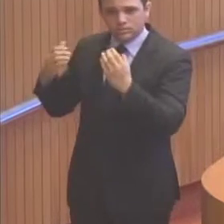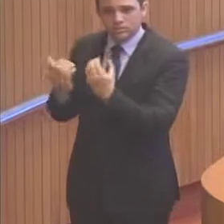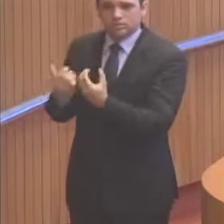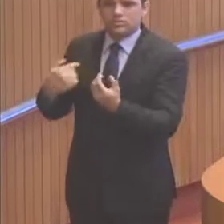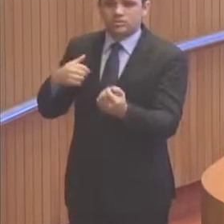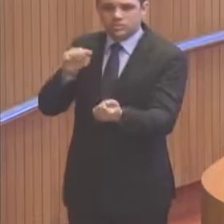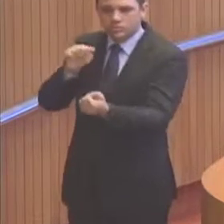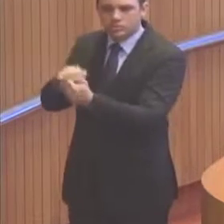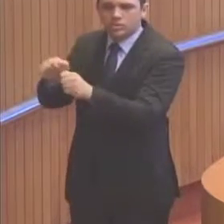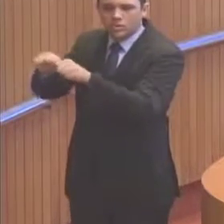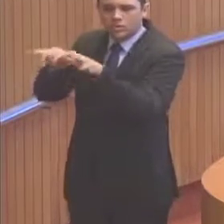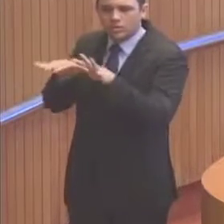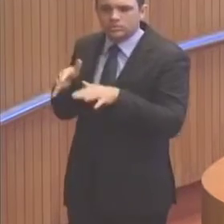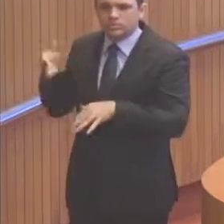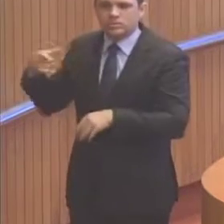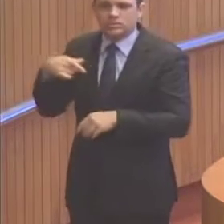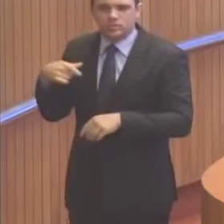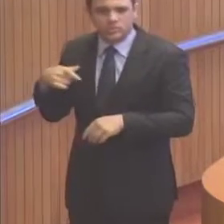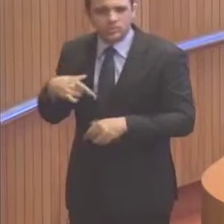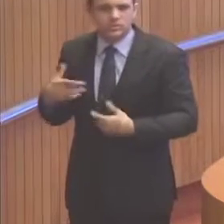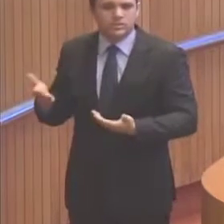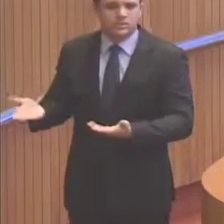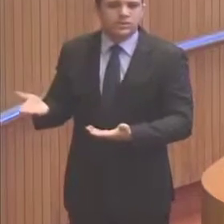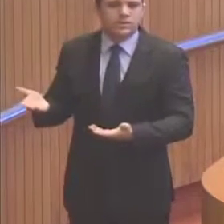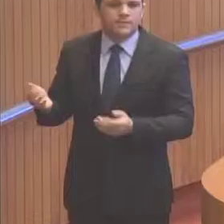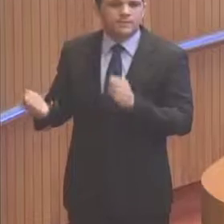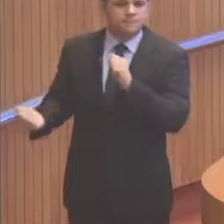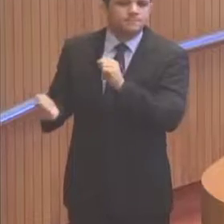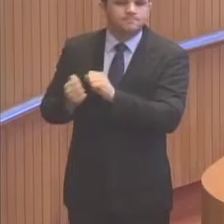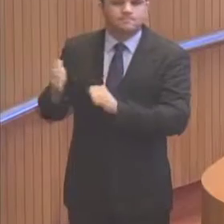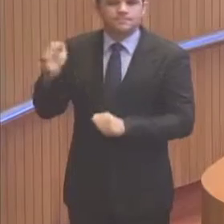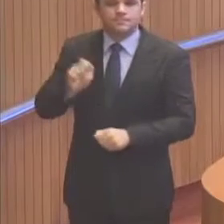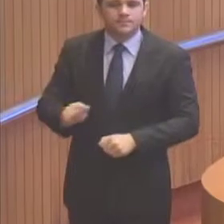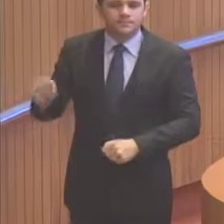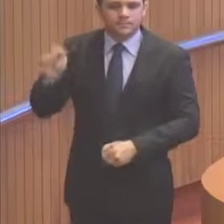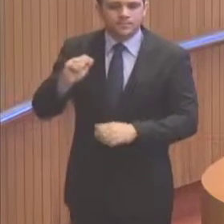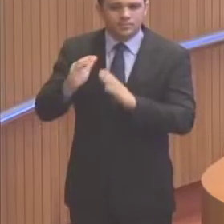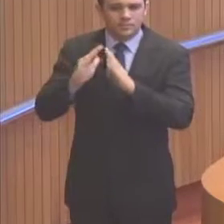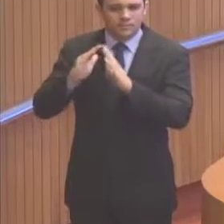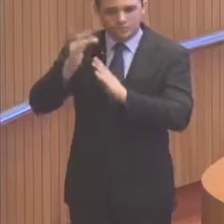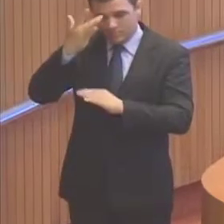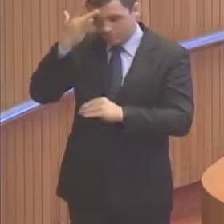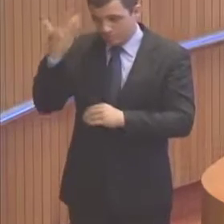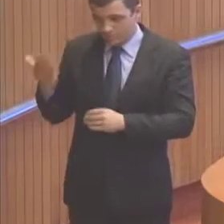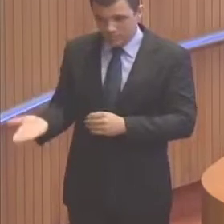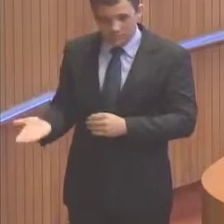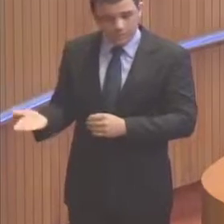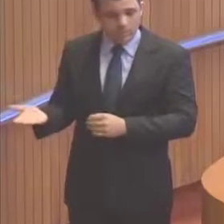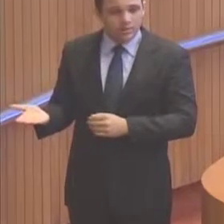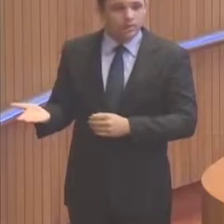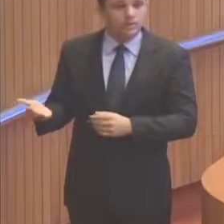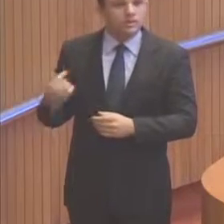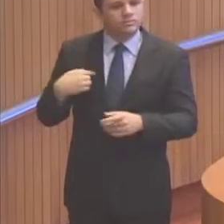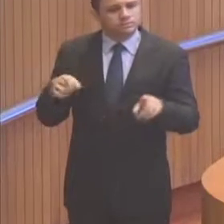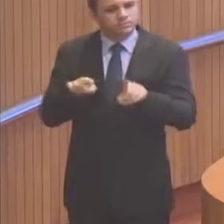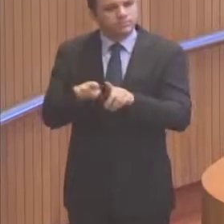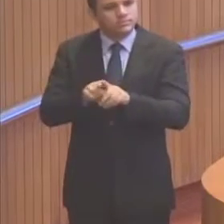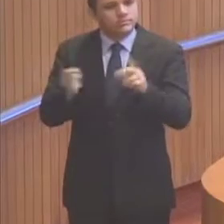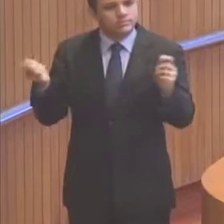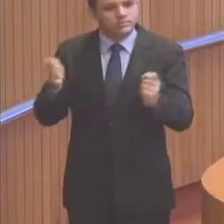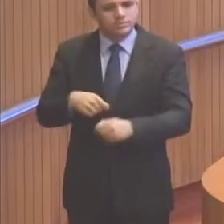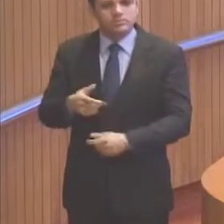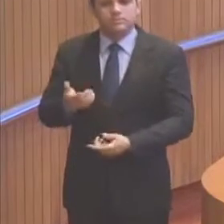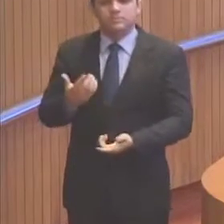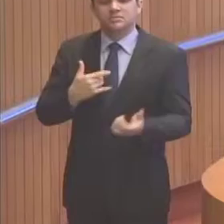participei de uma audiência realizada lá pela Associação de Moradores e tive a oportunidade de ouvir diversas